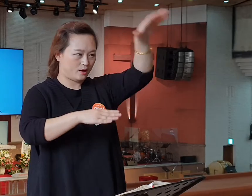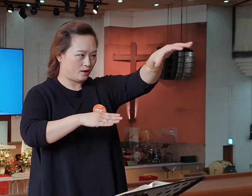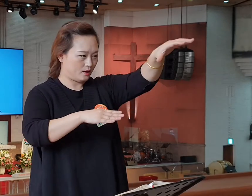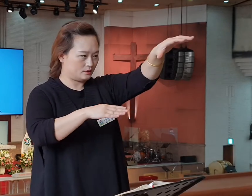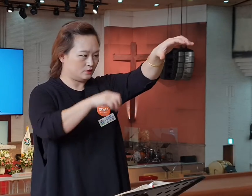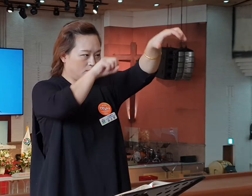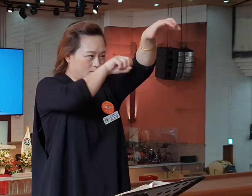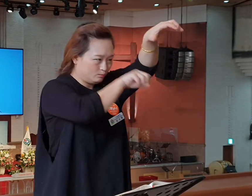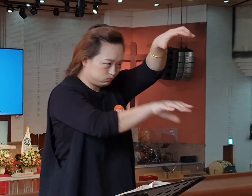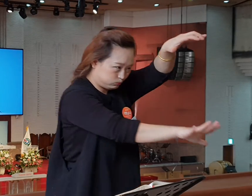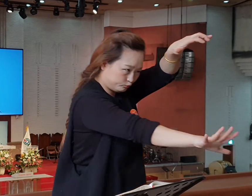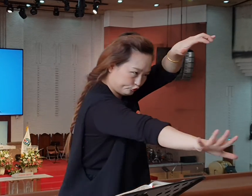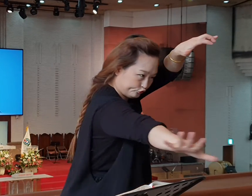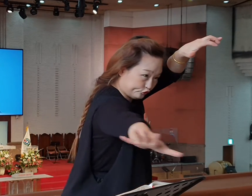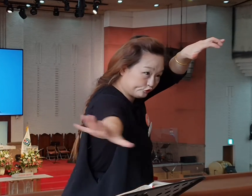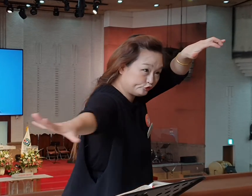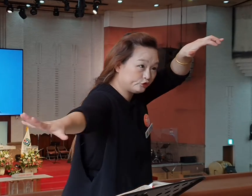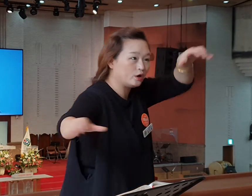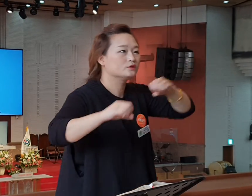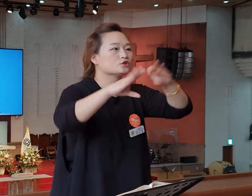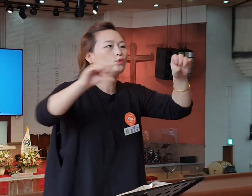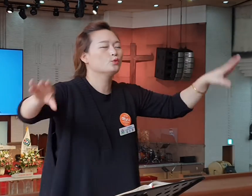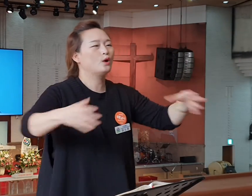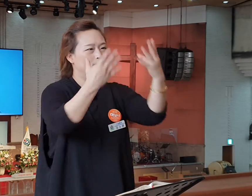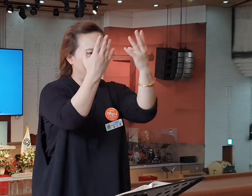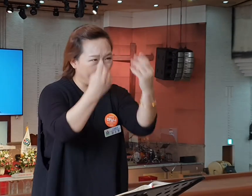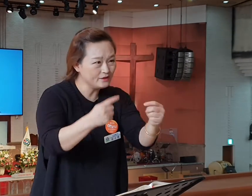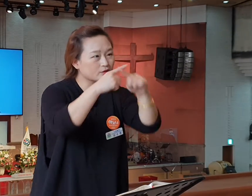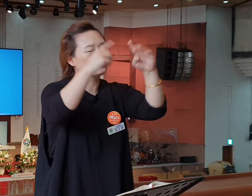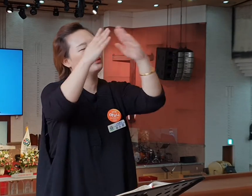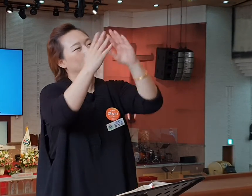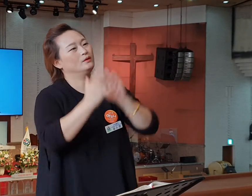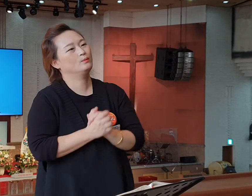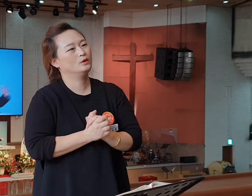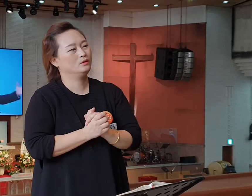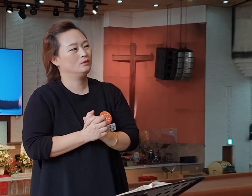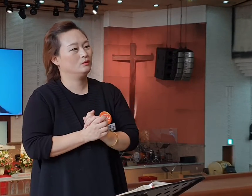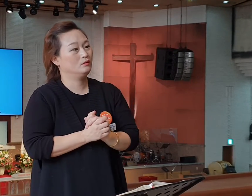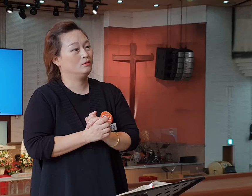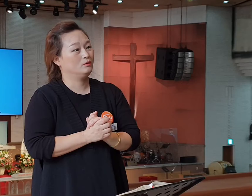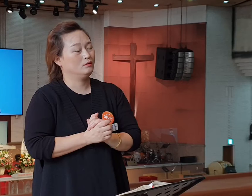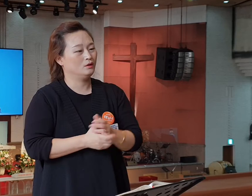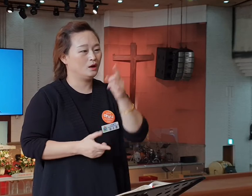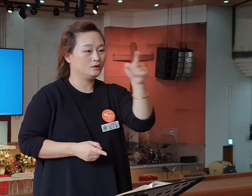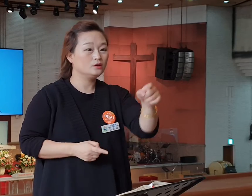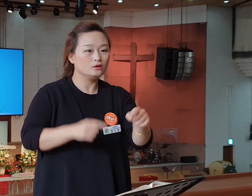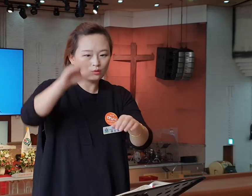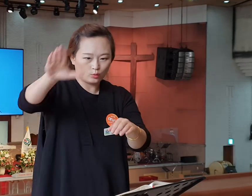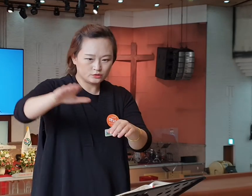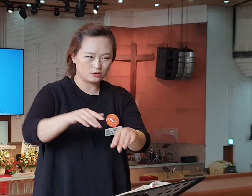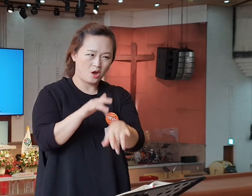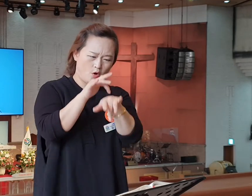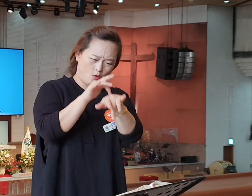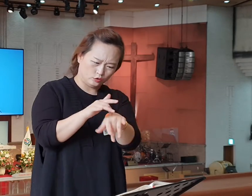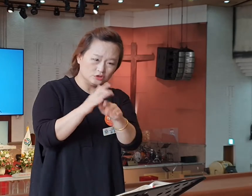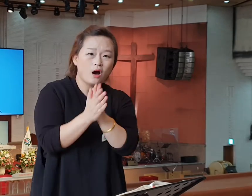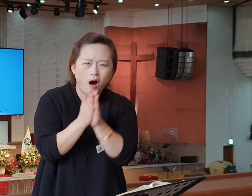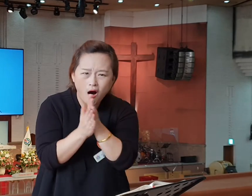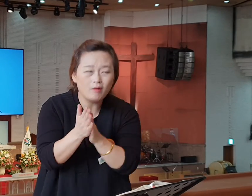시작했다고 사람들은 알아요. 에베소는 그 일을 감당합니다. 에베소, 아데미 신전이 있는 곳이고 로마가